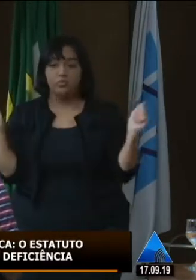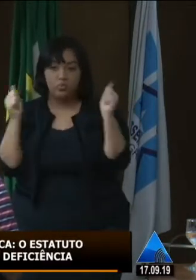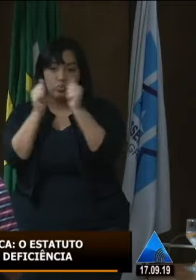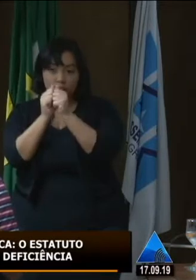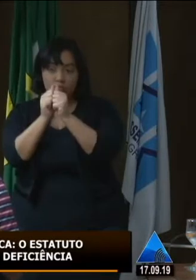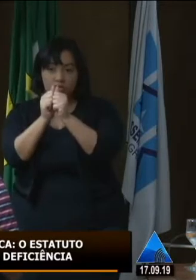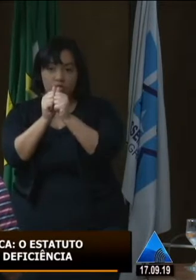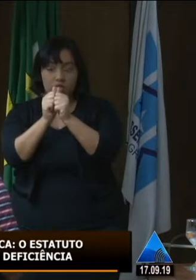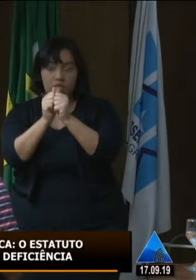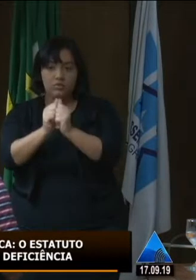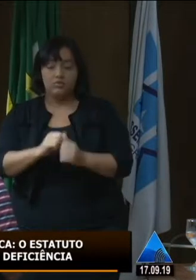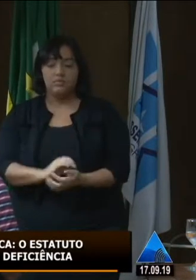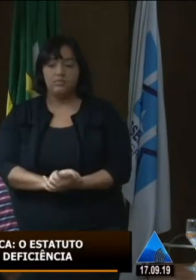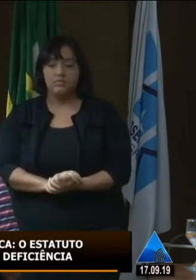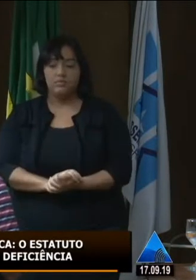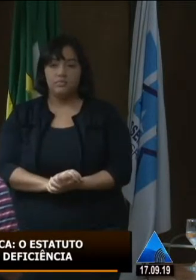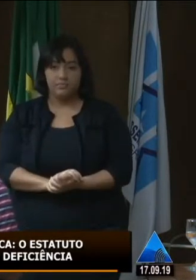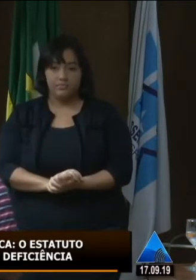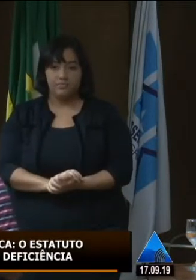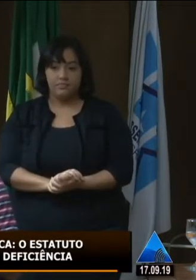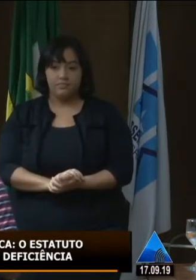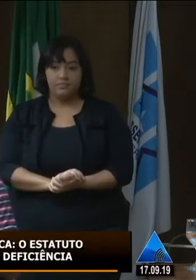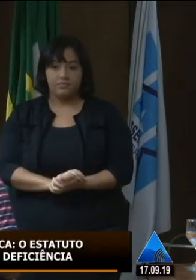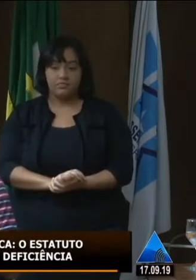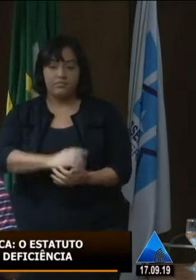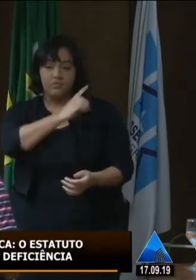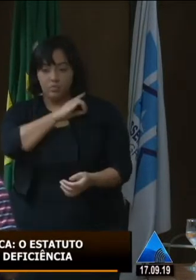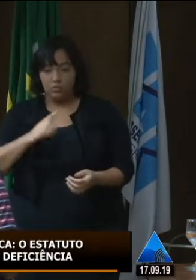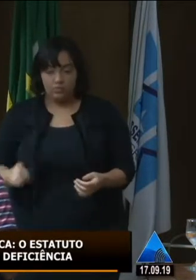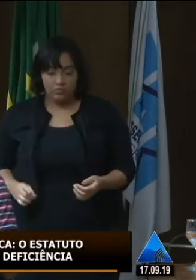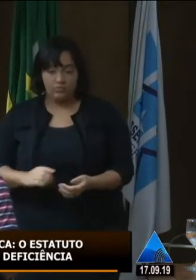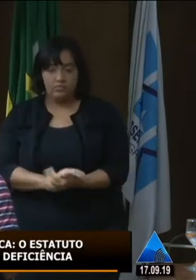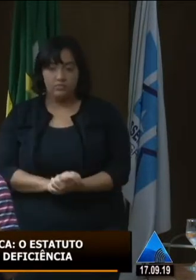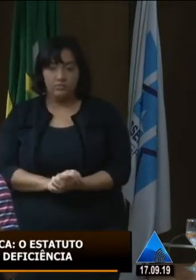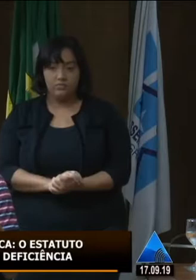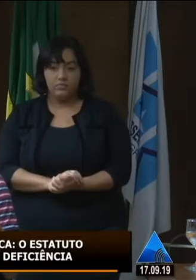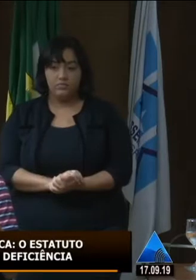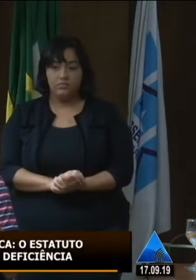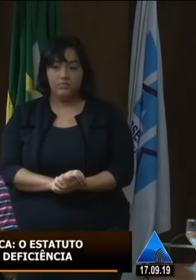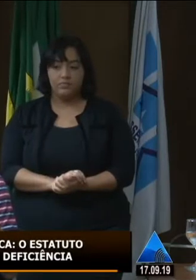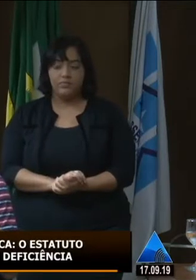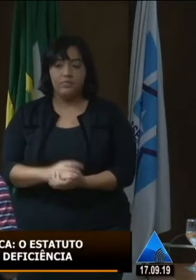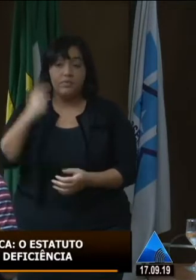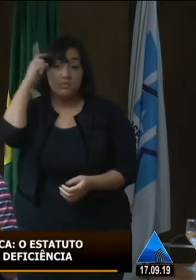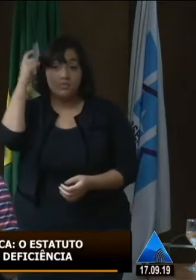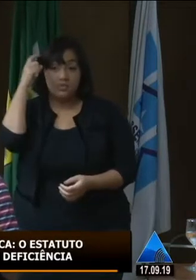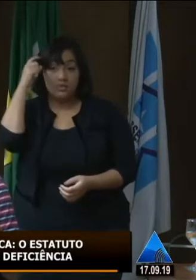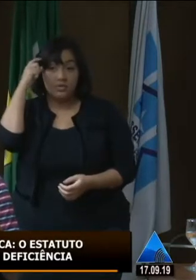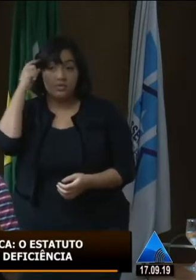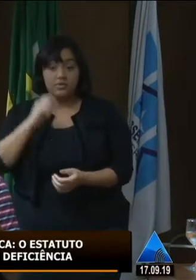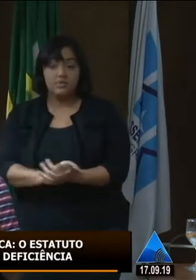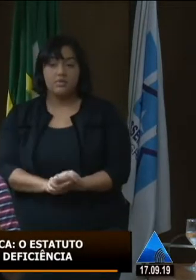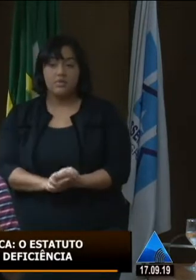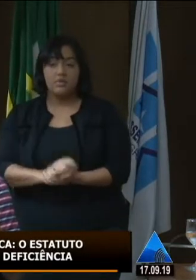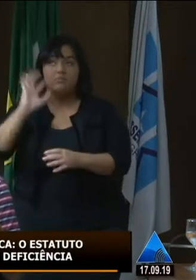estadual, a representação da nossa querida governadora está aqui, que possa se pensar uma solução para que a gente possa, de fato,